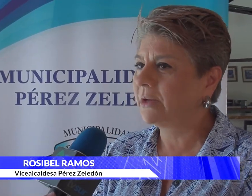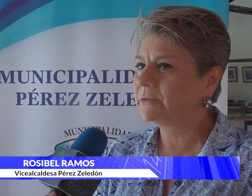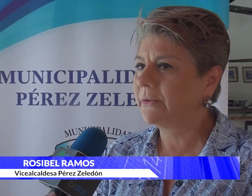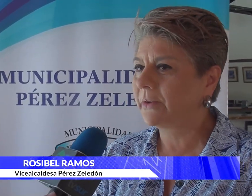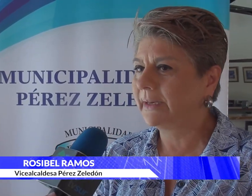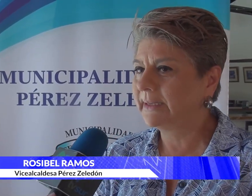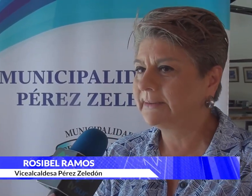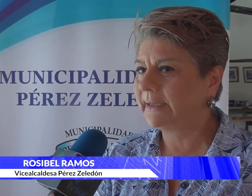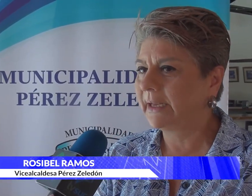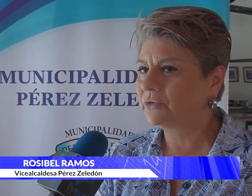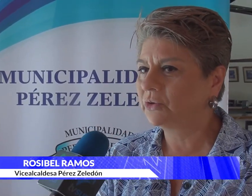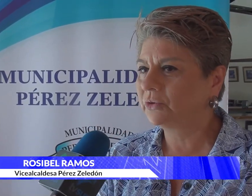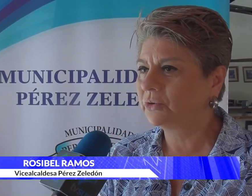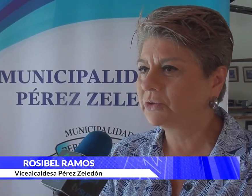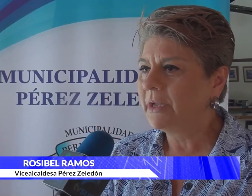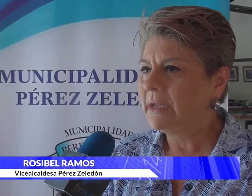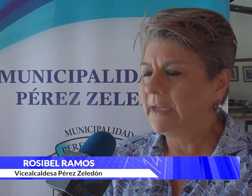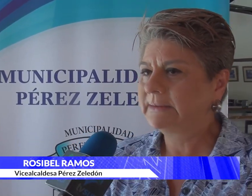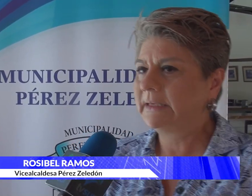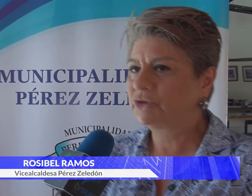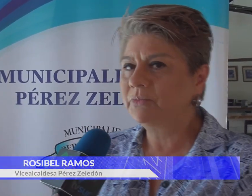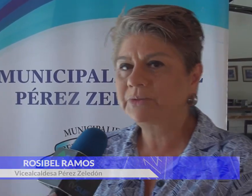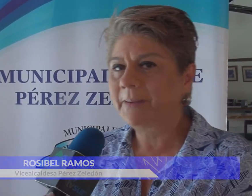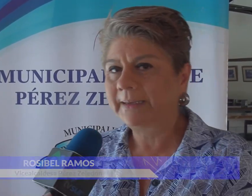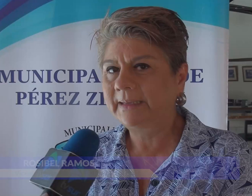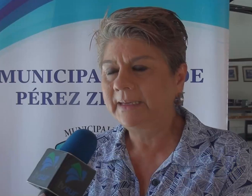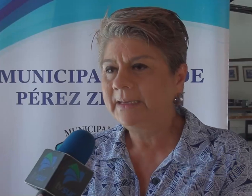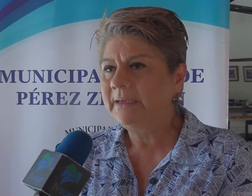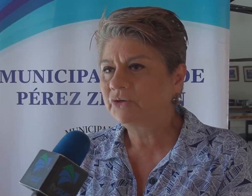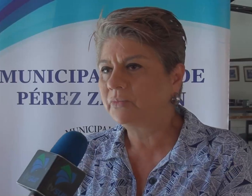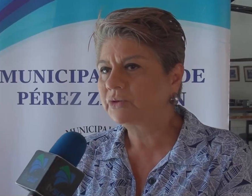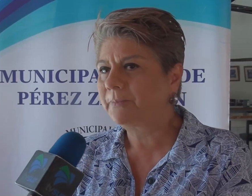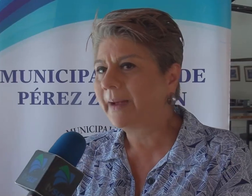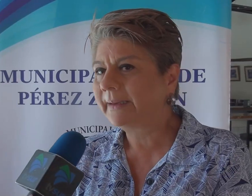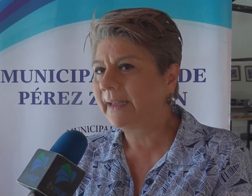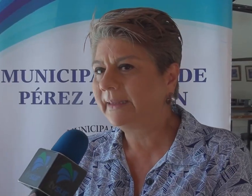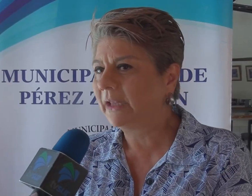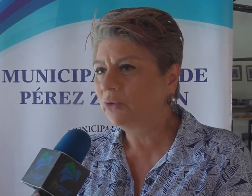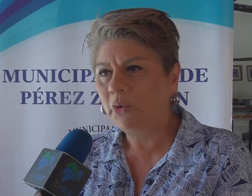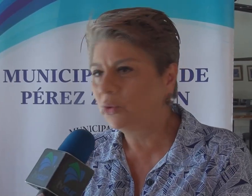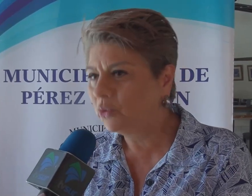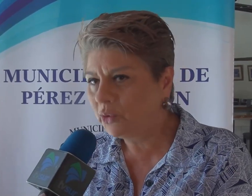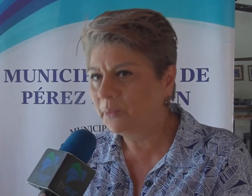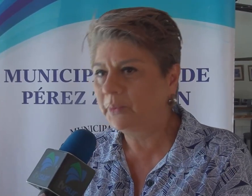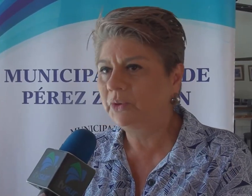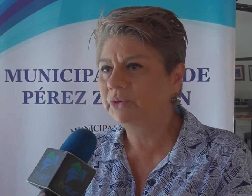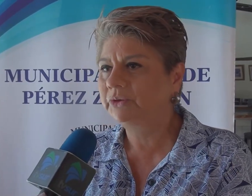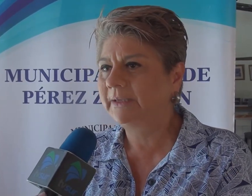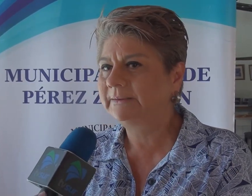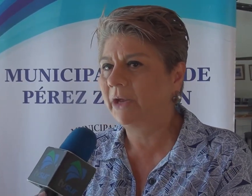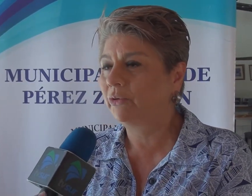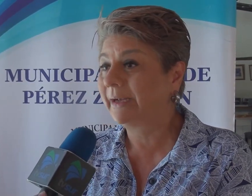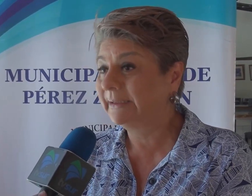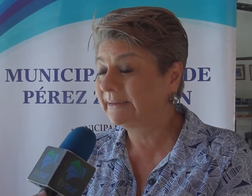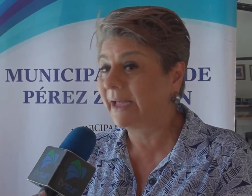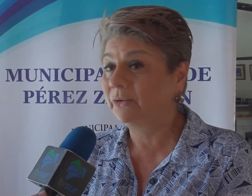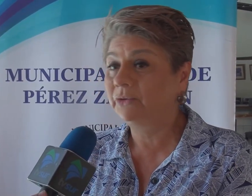inclusivo quiere decir que nosotros somos parte, somos parte de todos los grupos organizados,